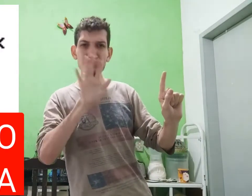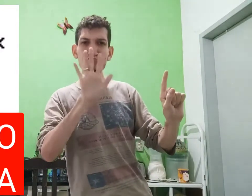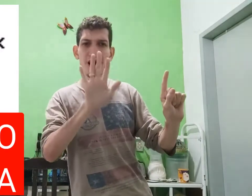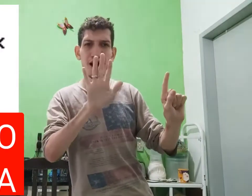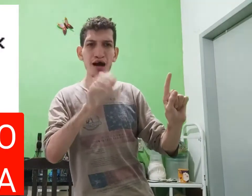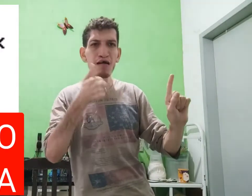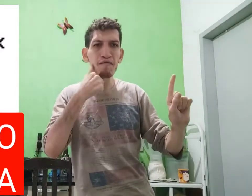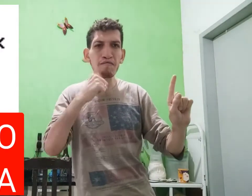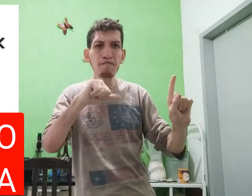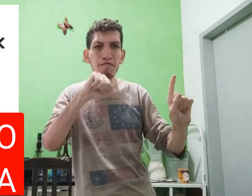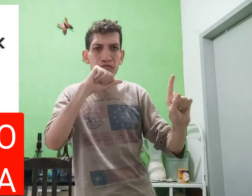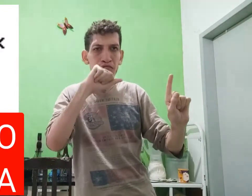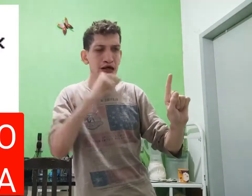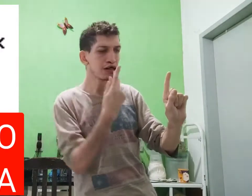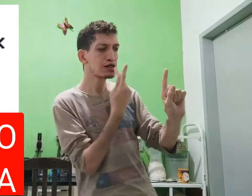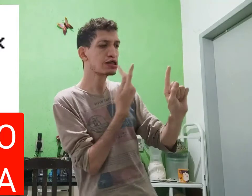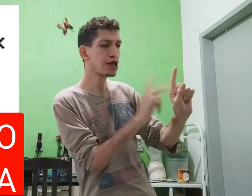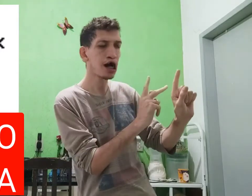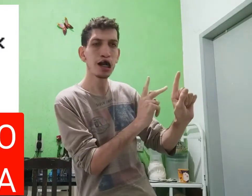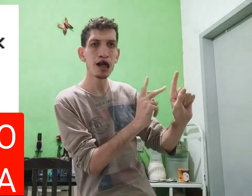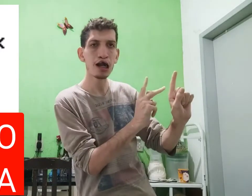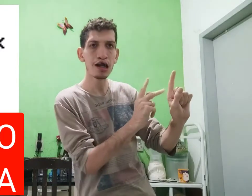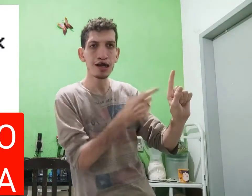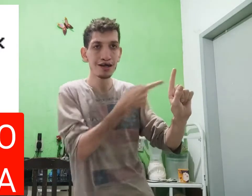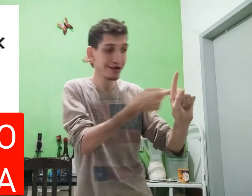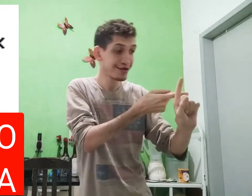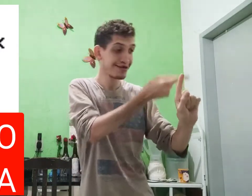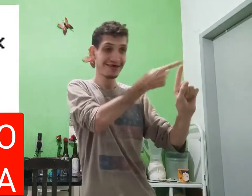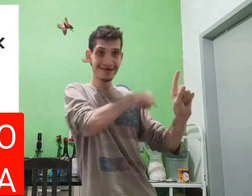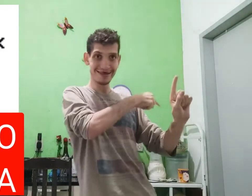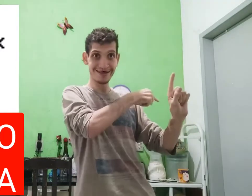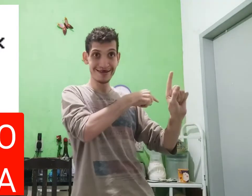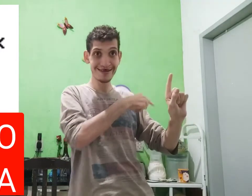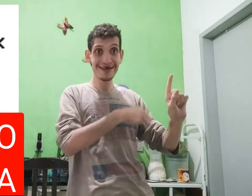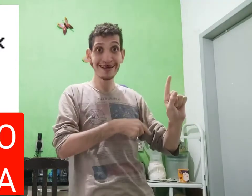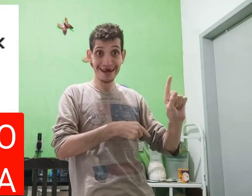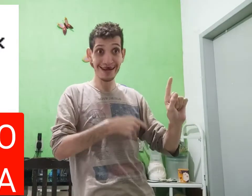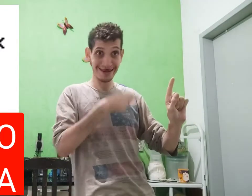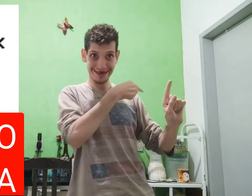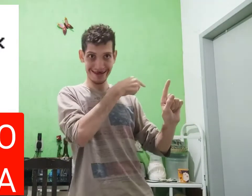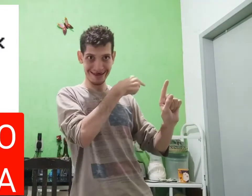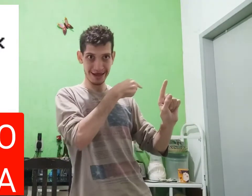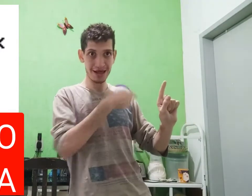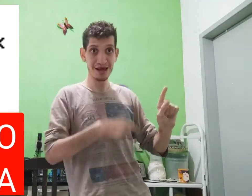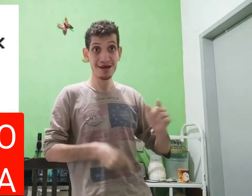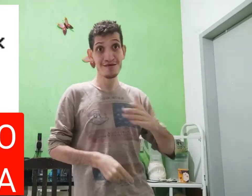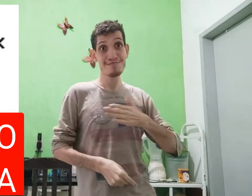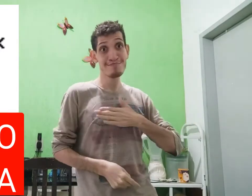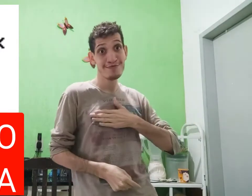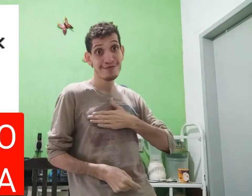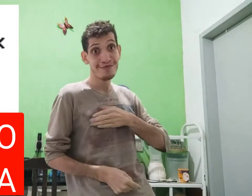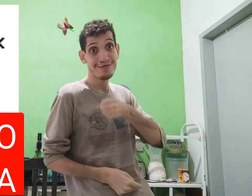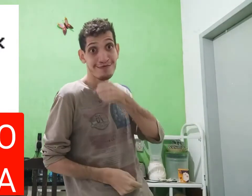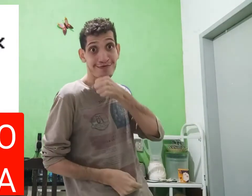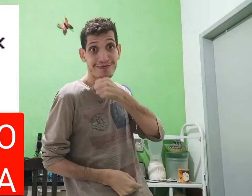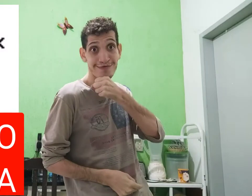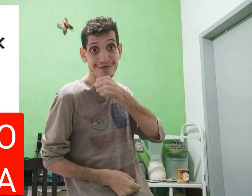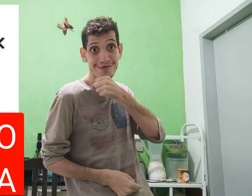mãe, mas a mãe dela, antes dela, ah, é a